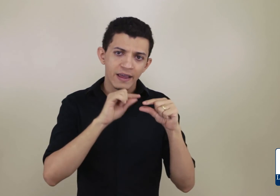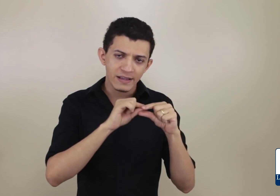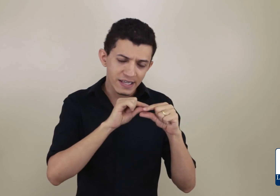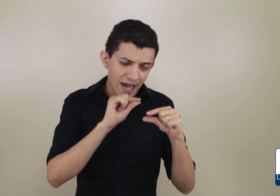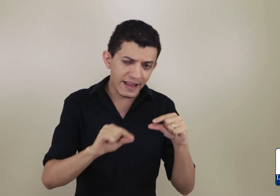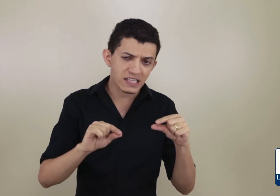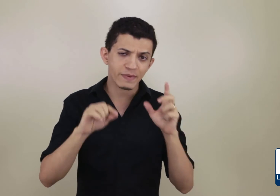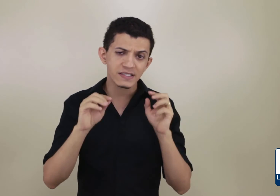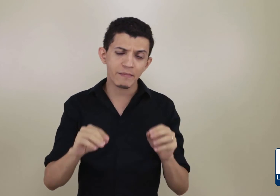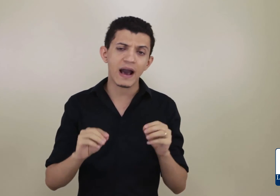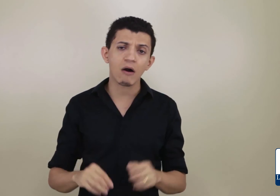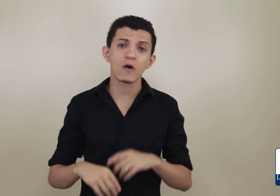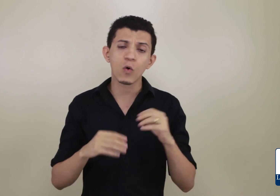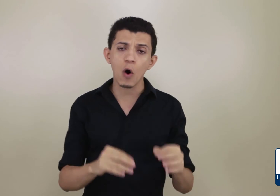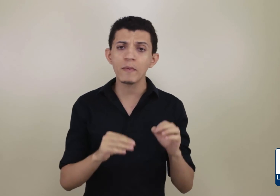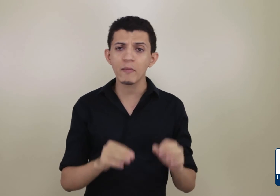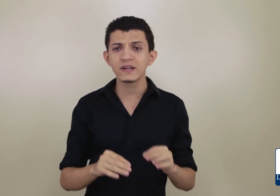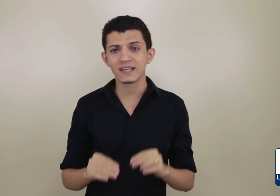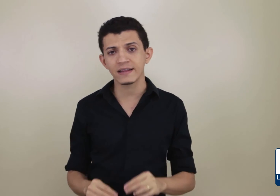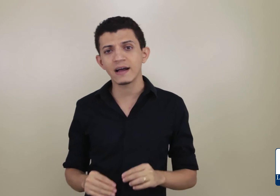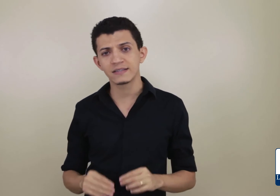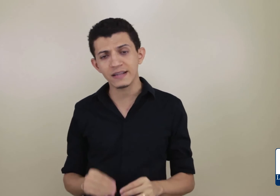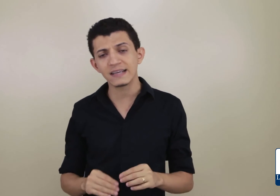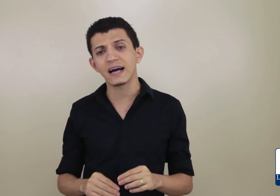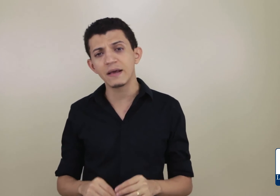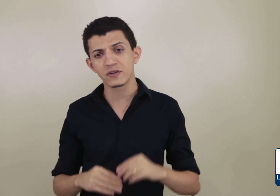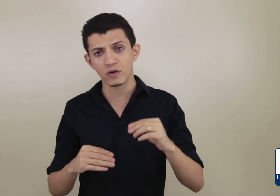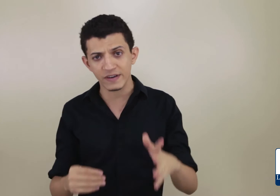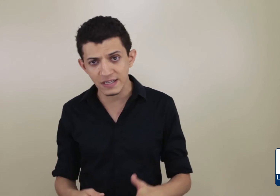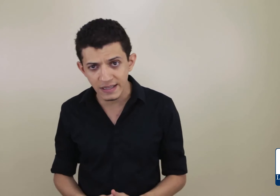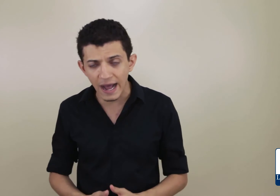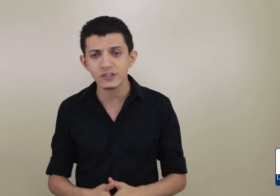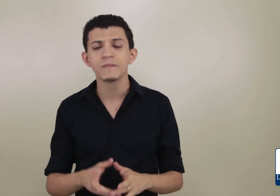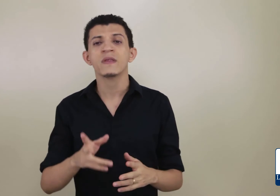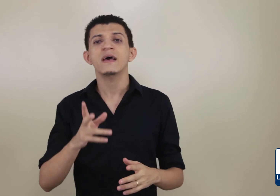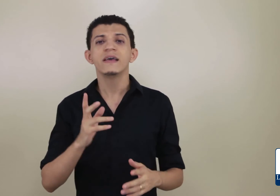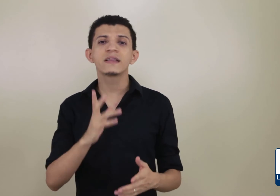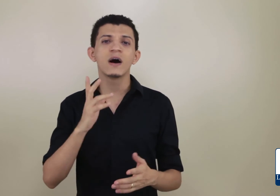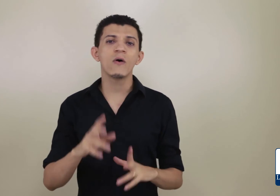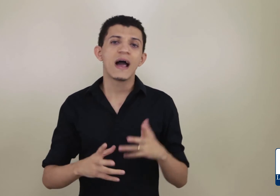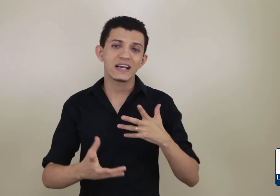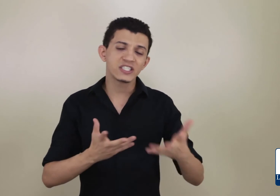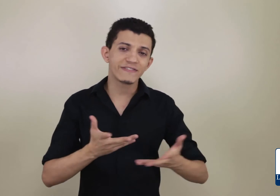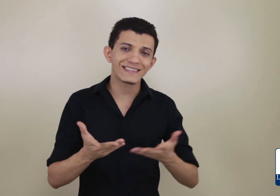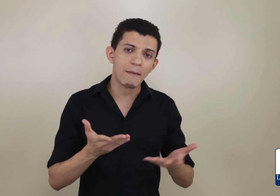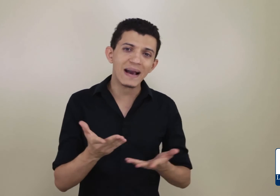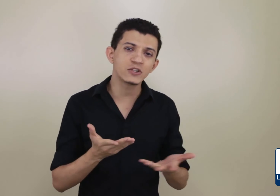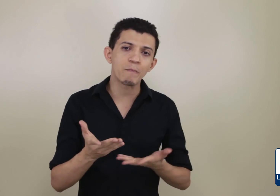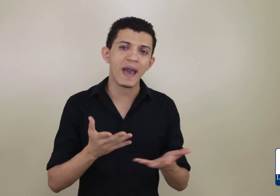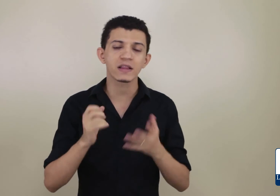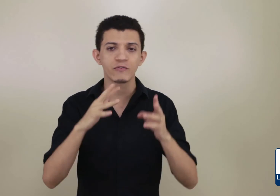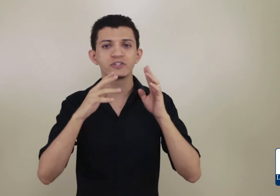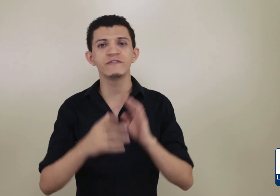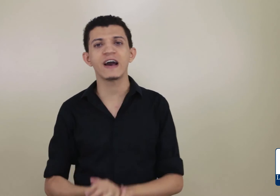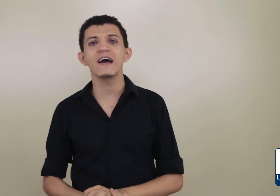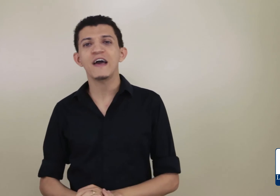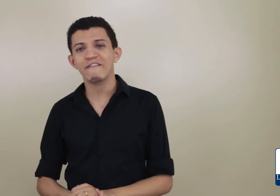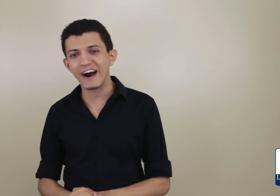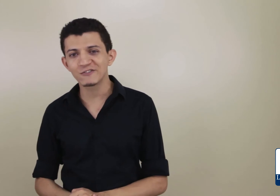se cadastra para receber a aula como memorizar sinais da Libras com facilidade. Então, a gente vai estar mais de perto. Eu vou atingar vários